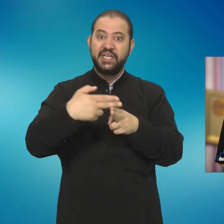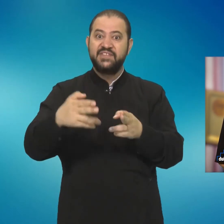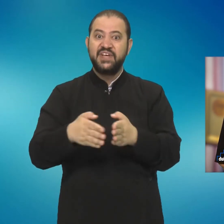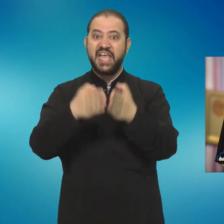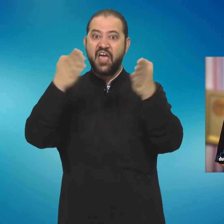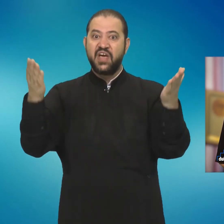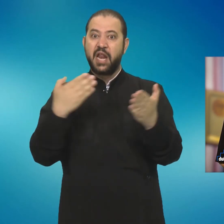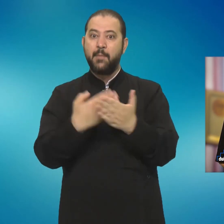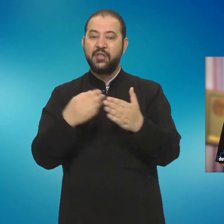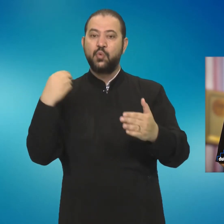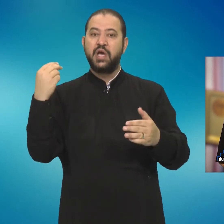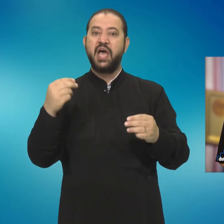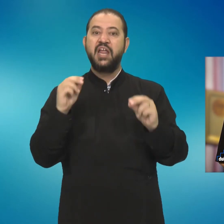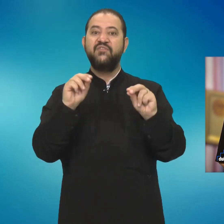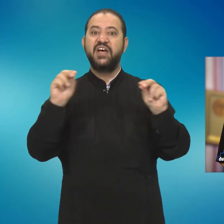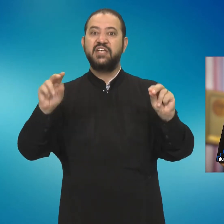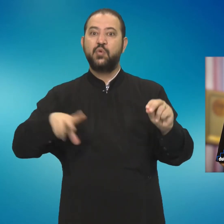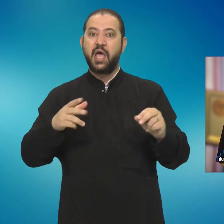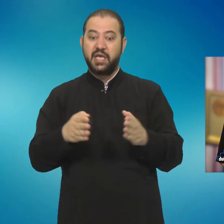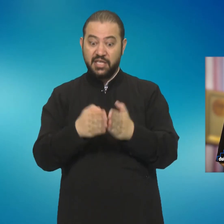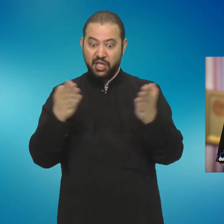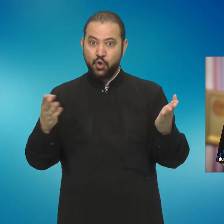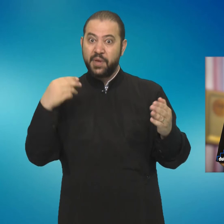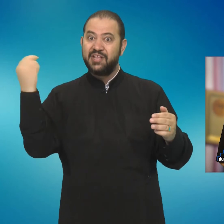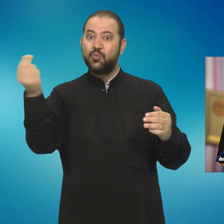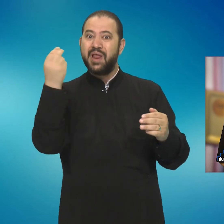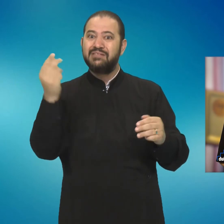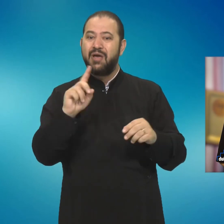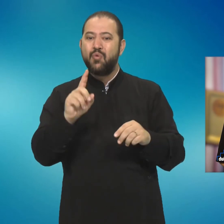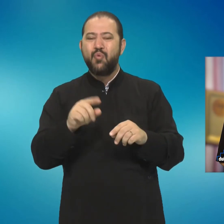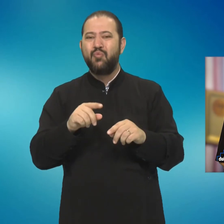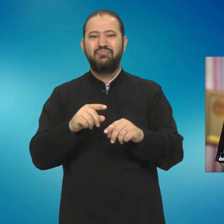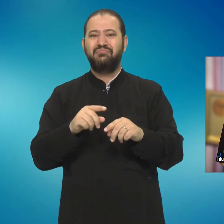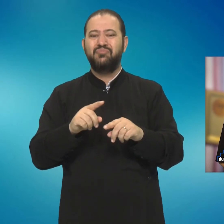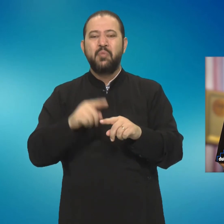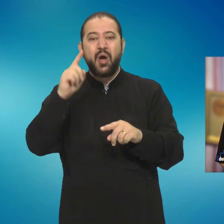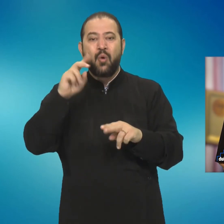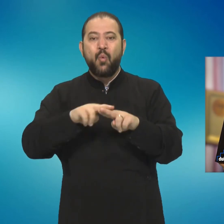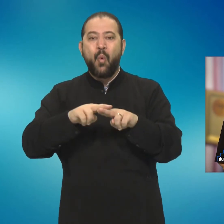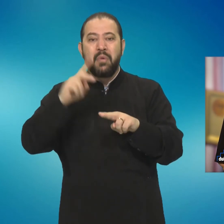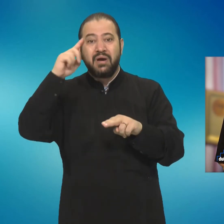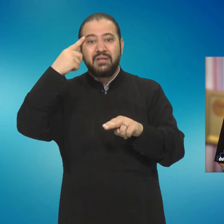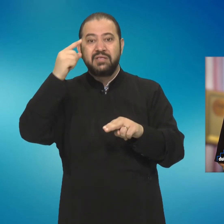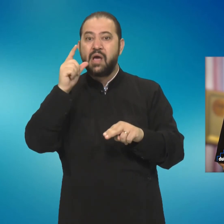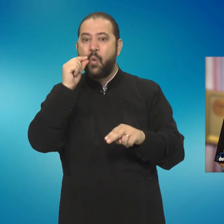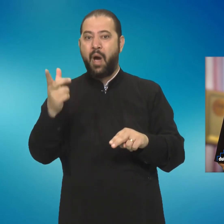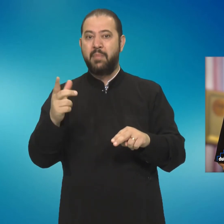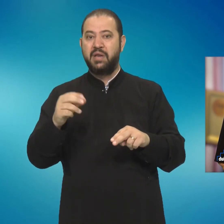revelată de Dumnezeu și nu este după mintea oamenilor. Când mărturisim